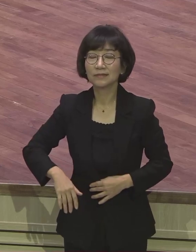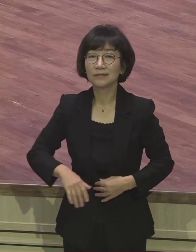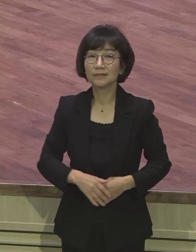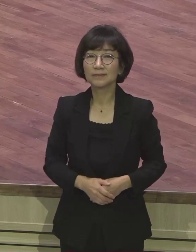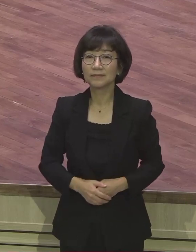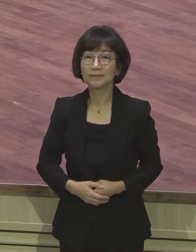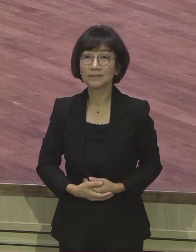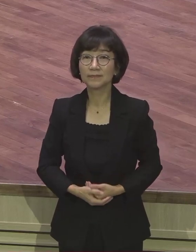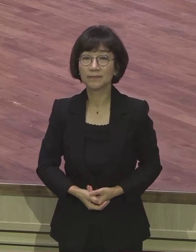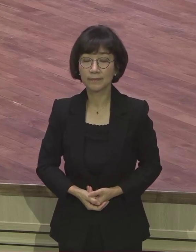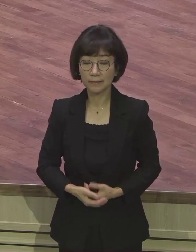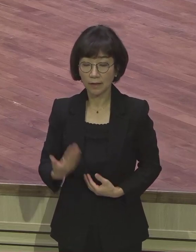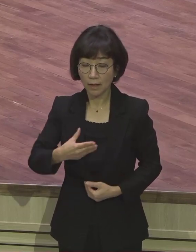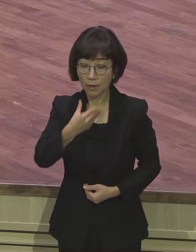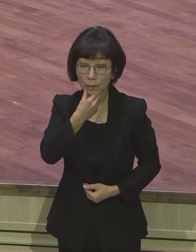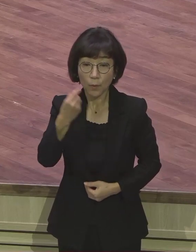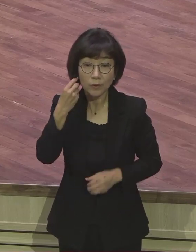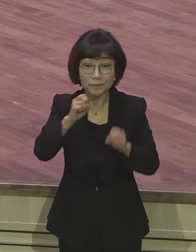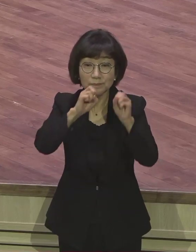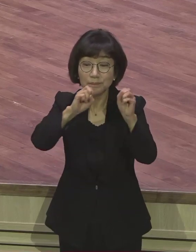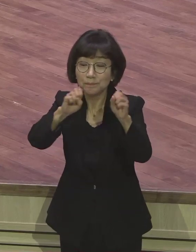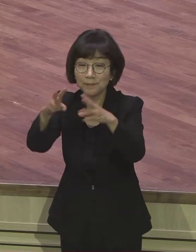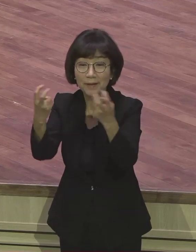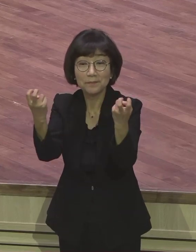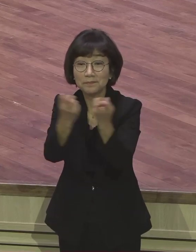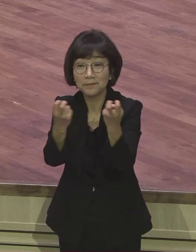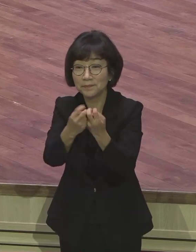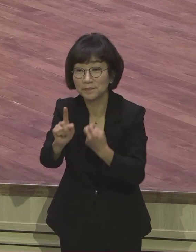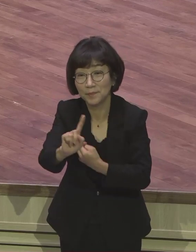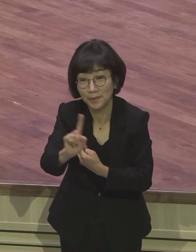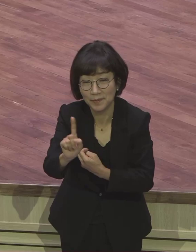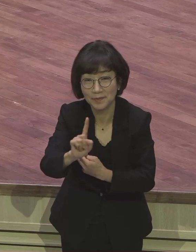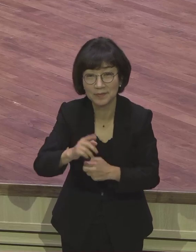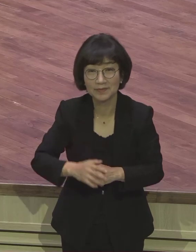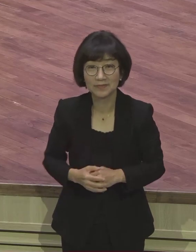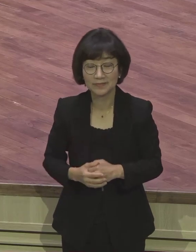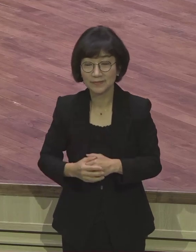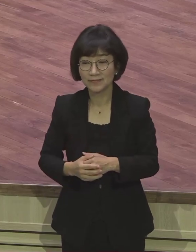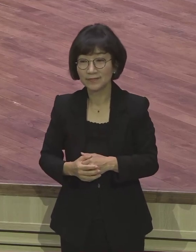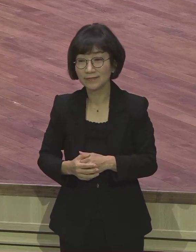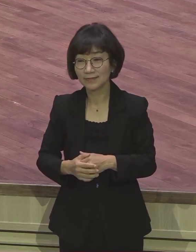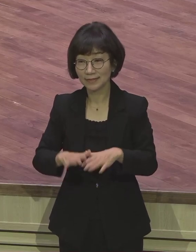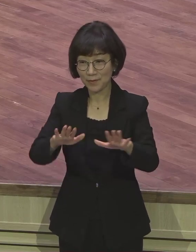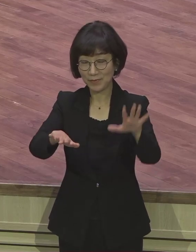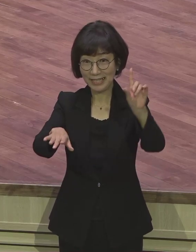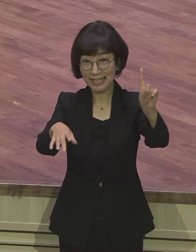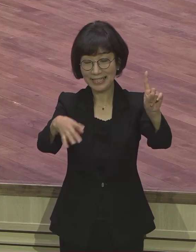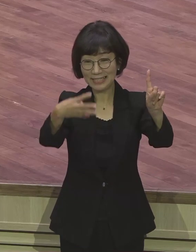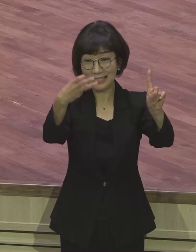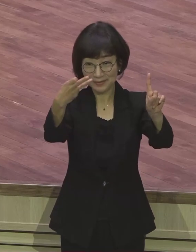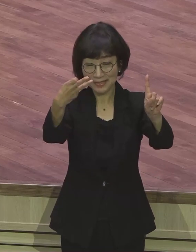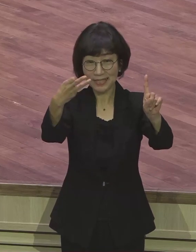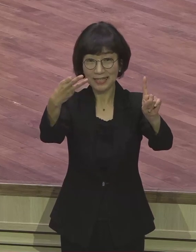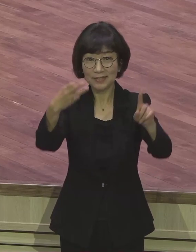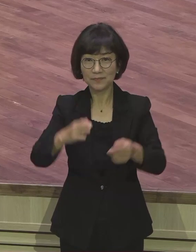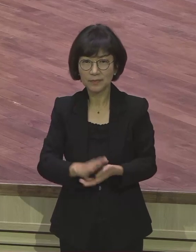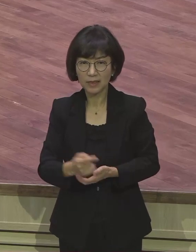그러면 진진이 되었는지 그 내용을 설명을 하고 있습니다. 13절입니다. 이러므로 나의 매임이